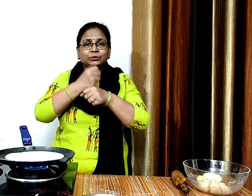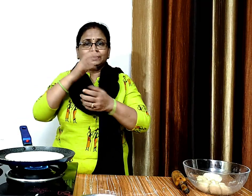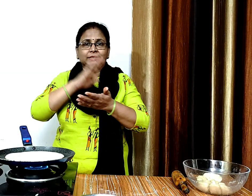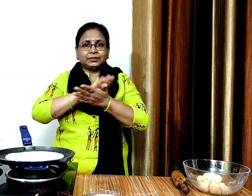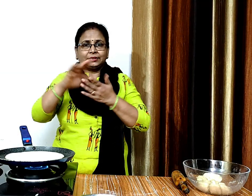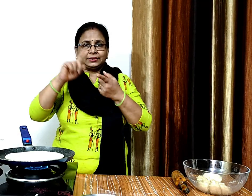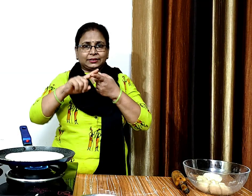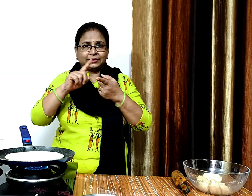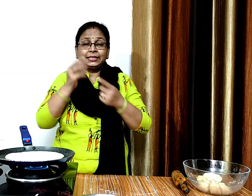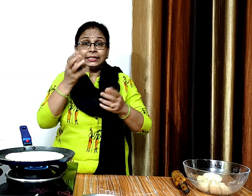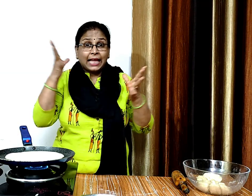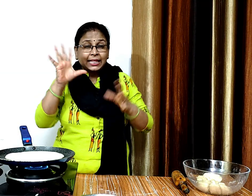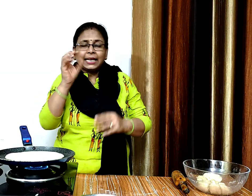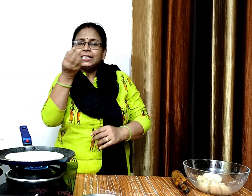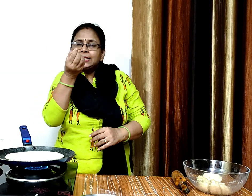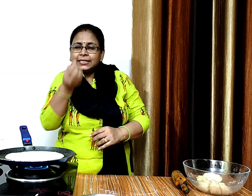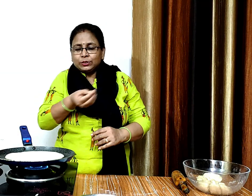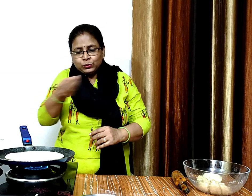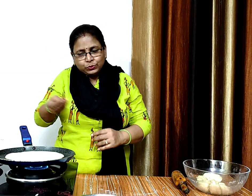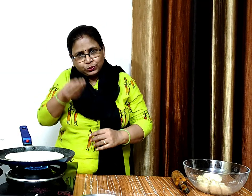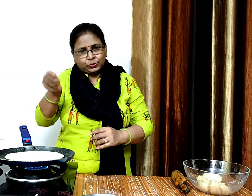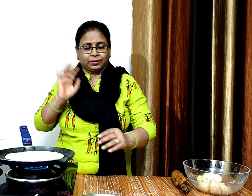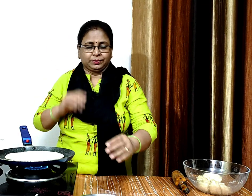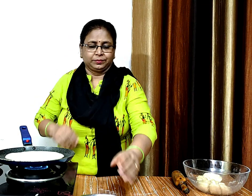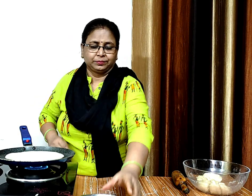अब इस पर करीब आदक समझ भी डालकर सेख लेंगे